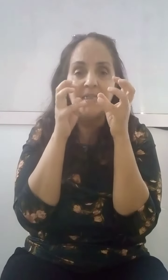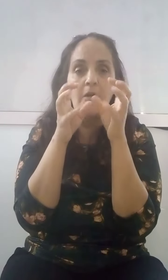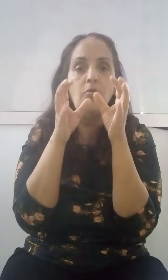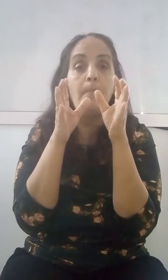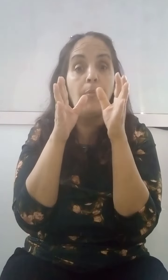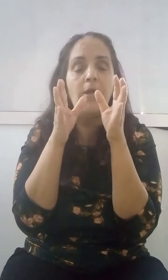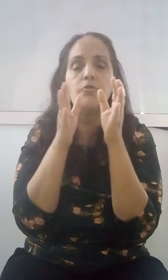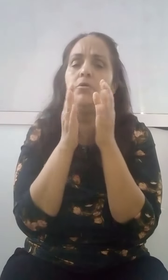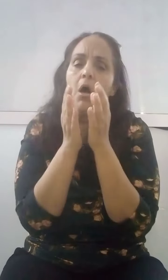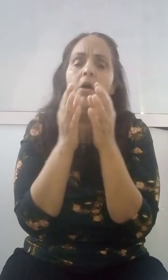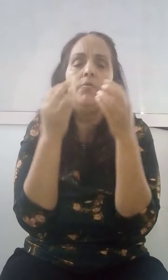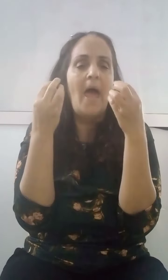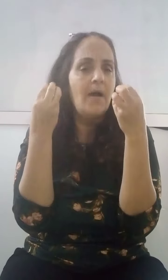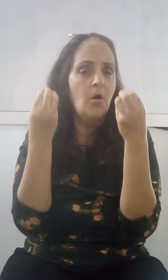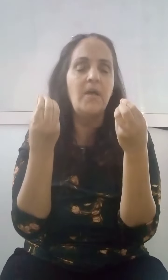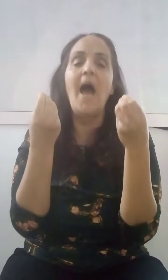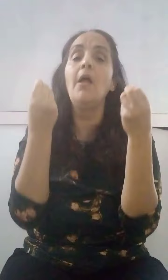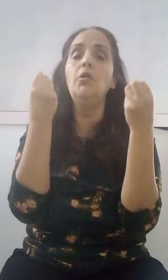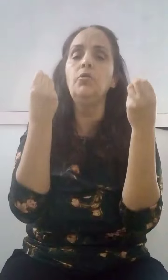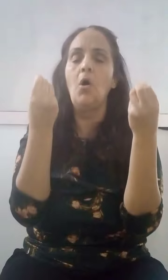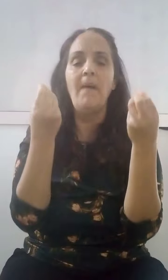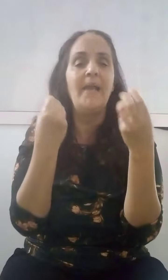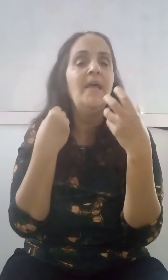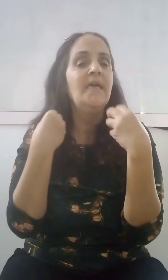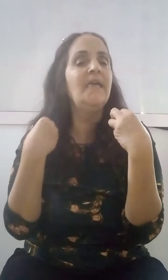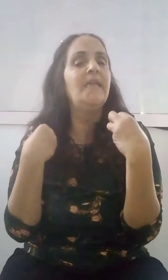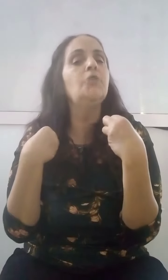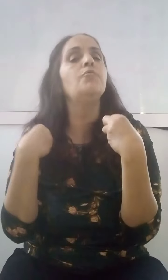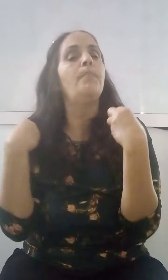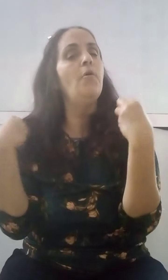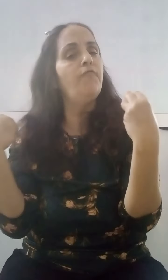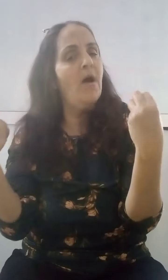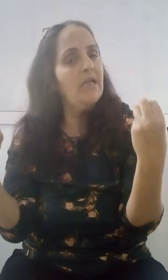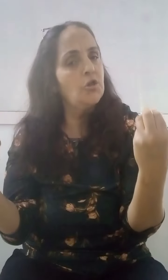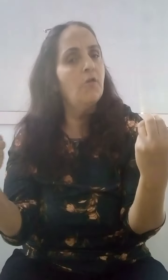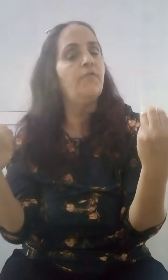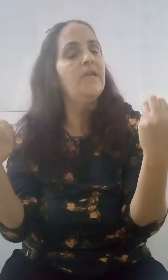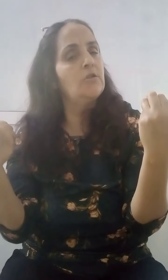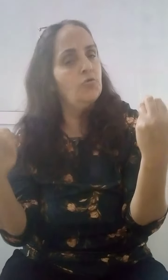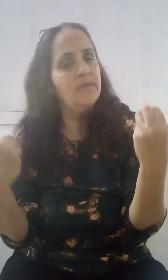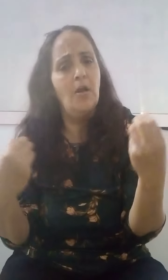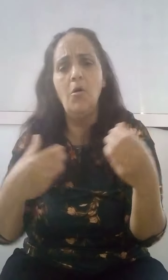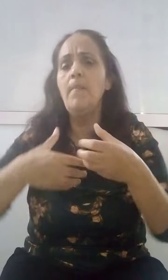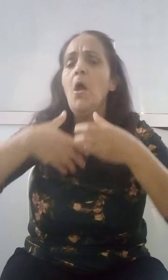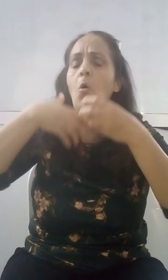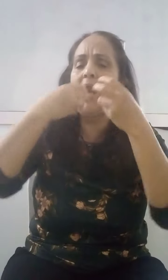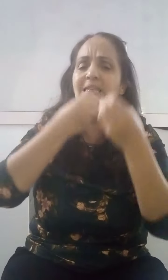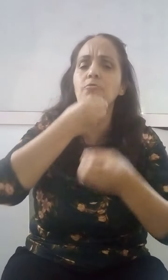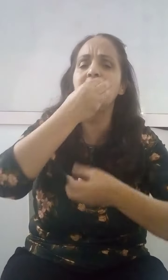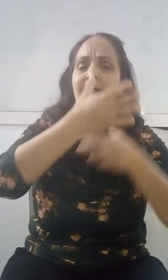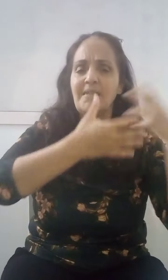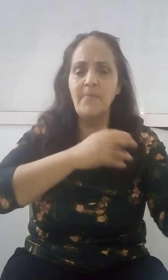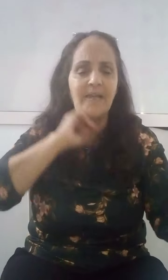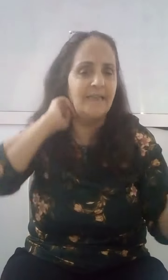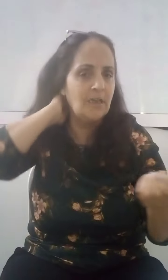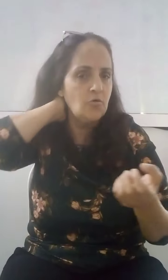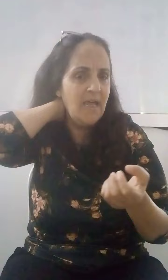إلا انه يعملي على طلب للأسية ويجب الناس ويوجب اخلق إلى